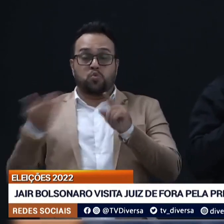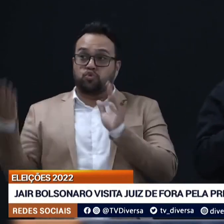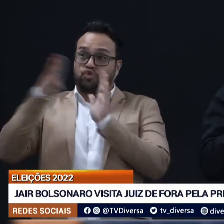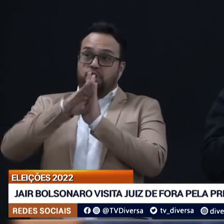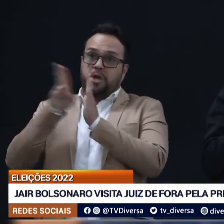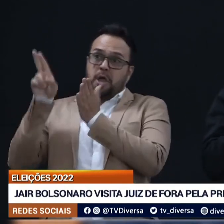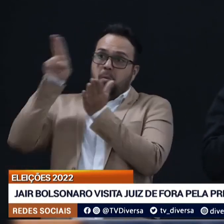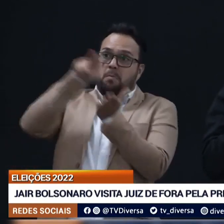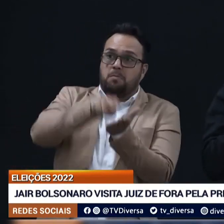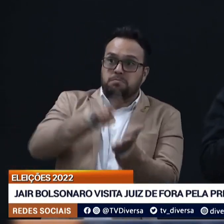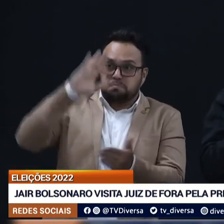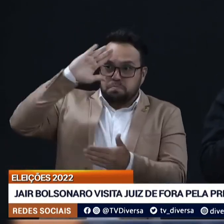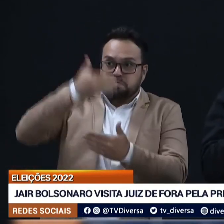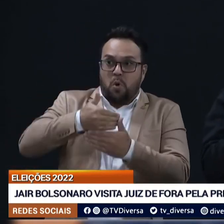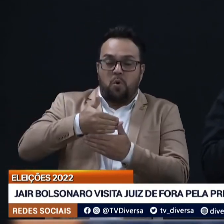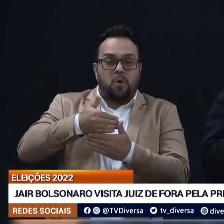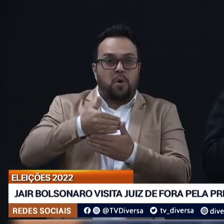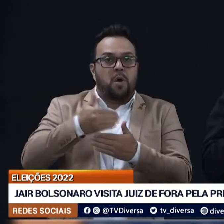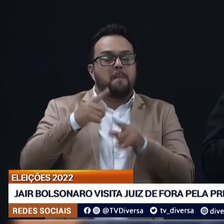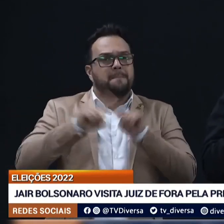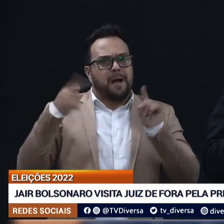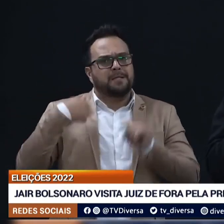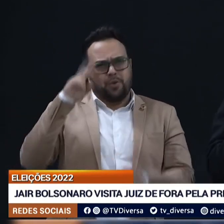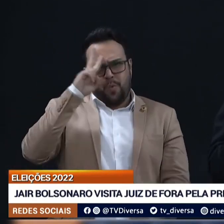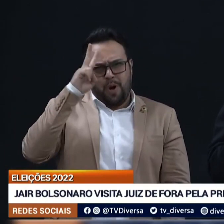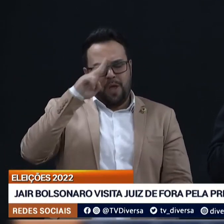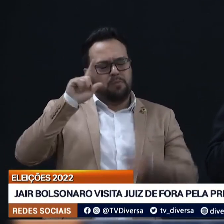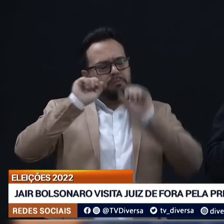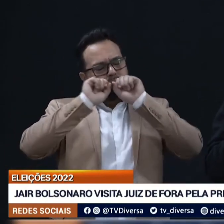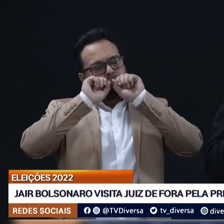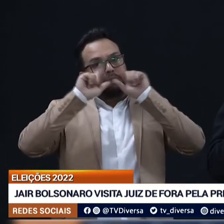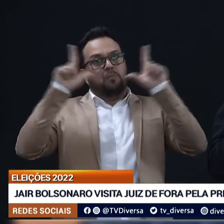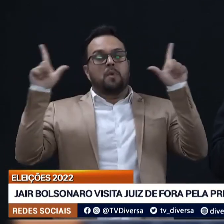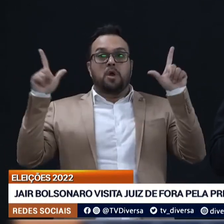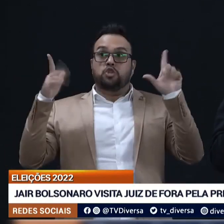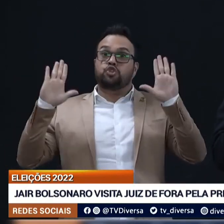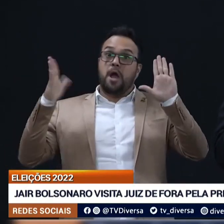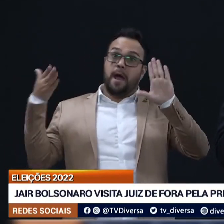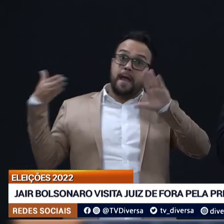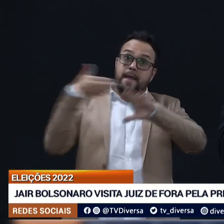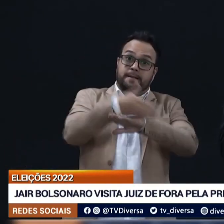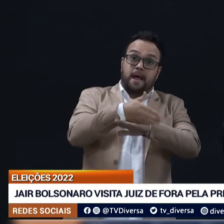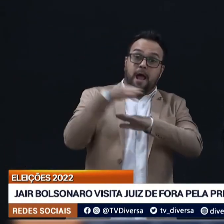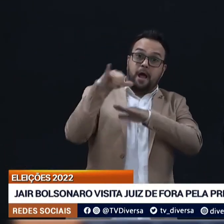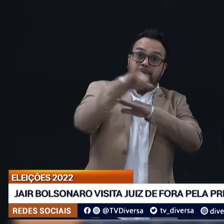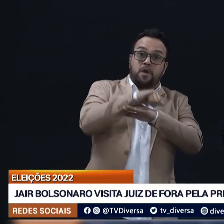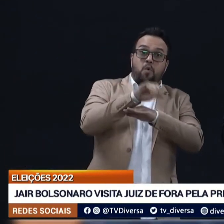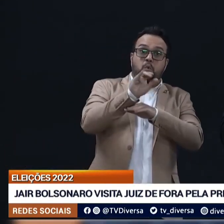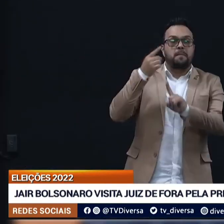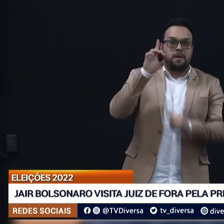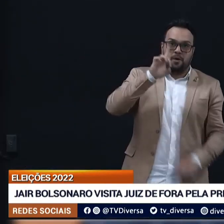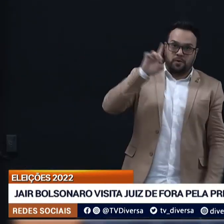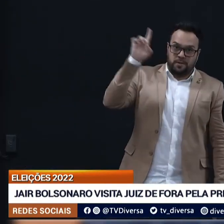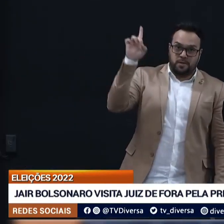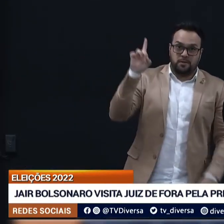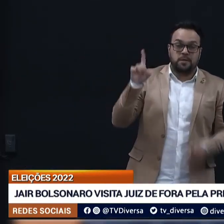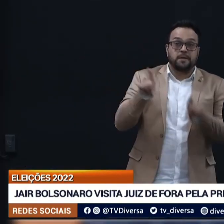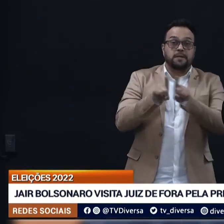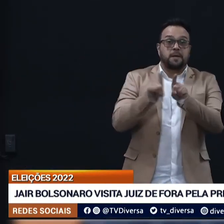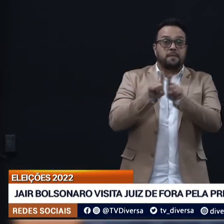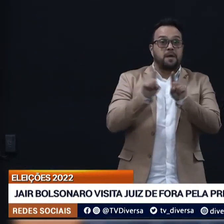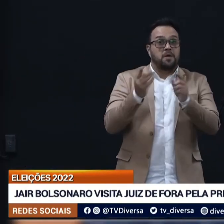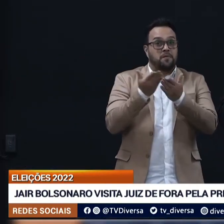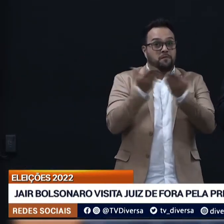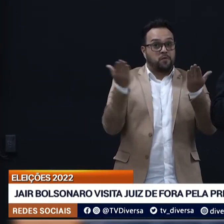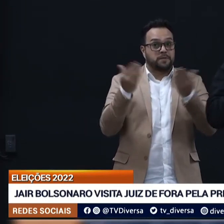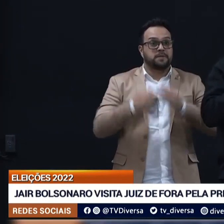desfalecido. E eu me lembro que acordei entrando num avião UTI aqui no aeroporto. E vocês,